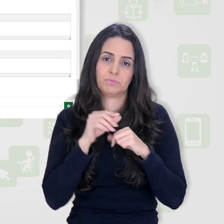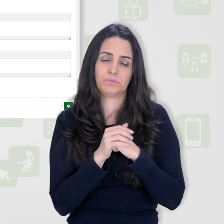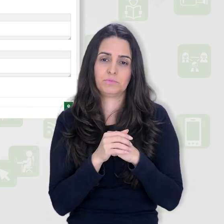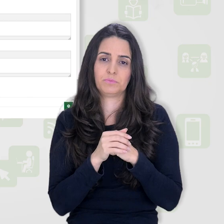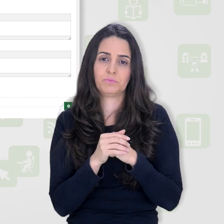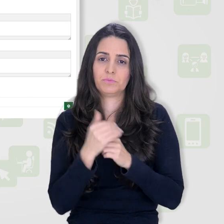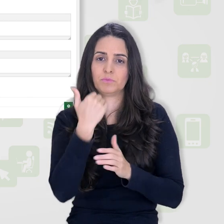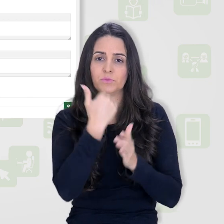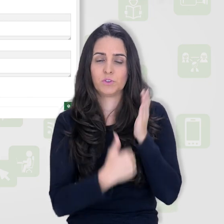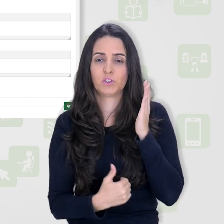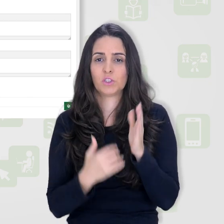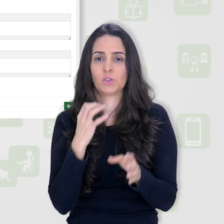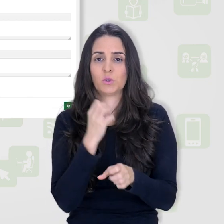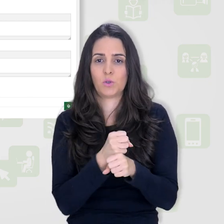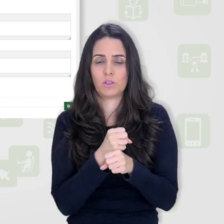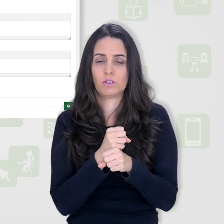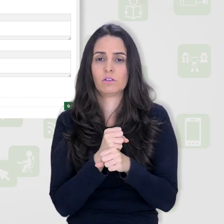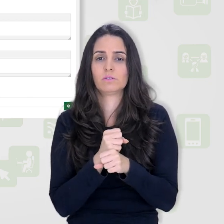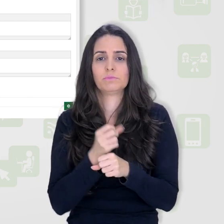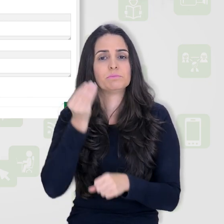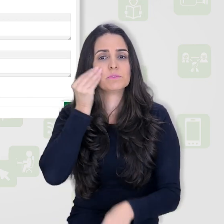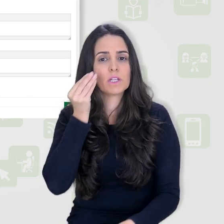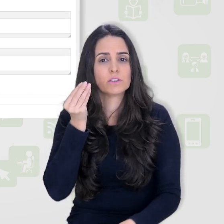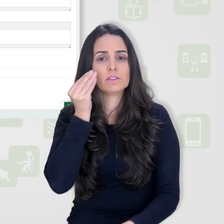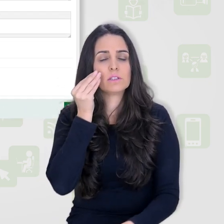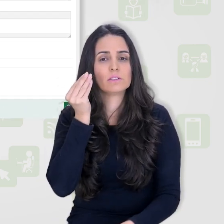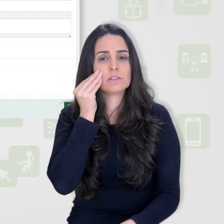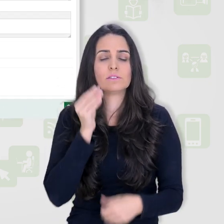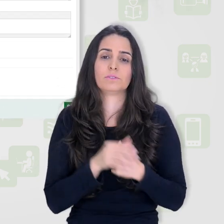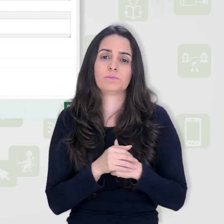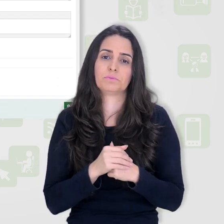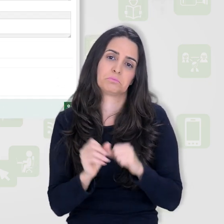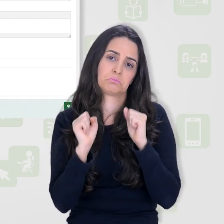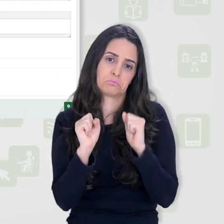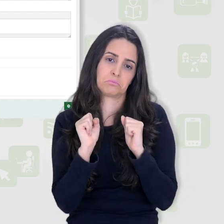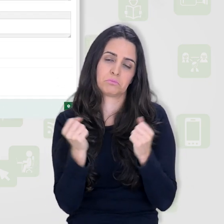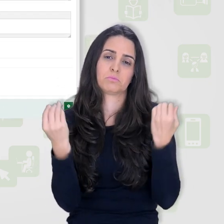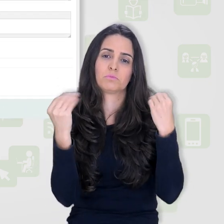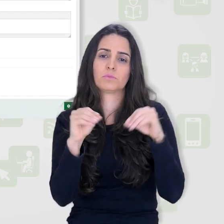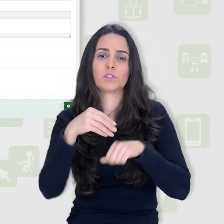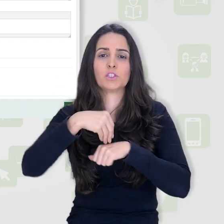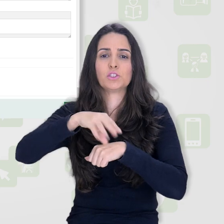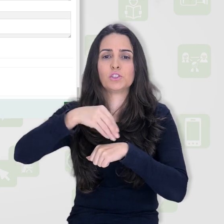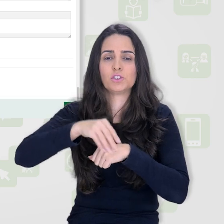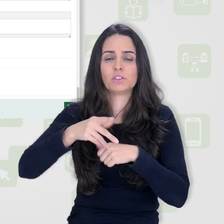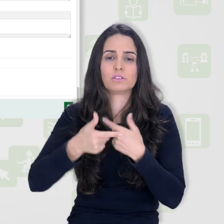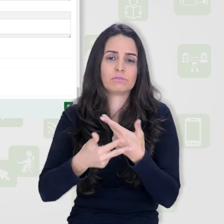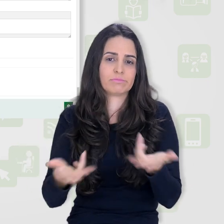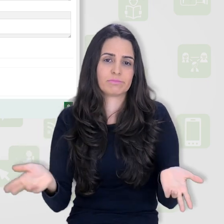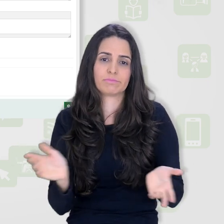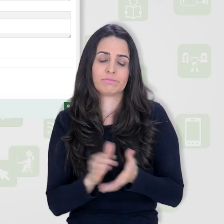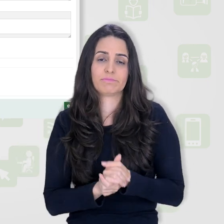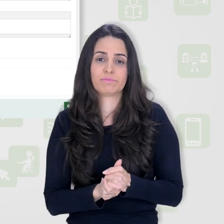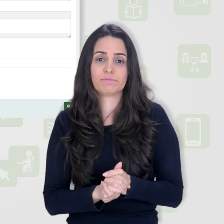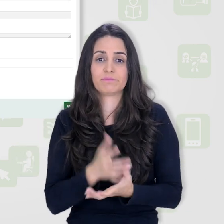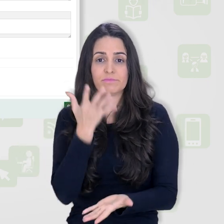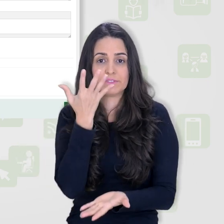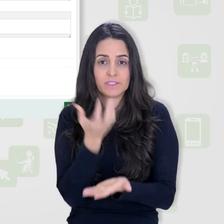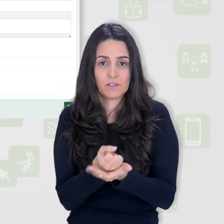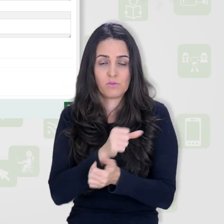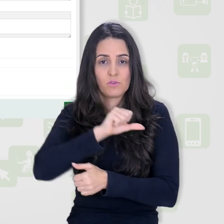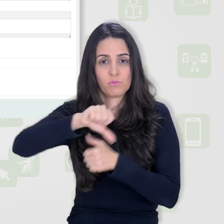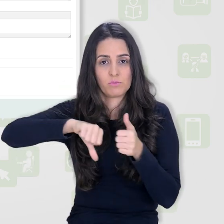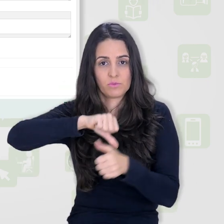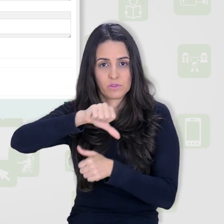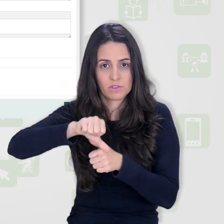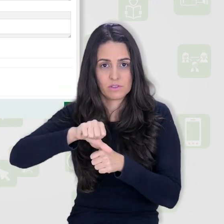critério essa configuração de desconto de nota em múltiplas tentativas. E aqui também você pode colocar dicas, enfim. Por